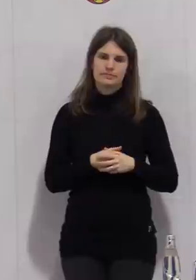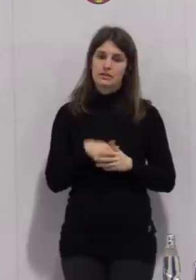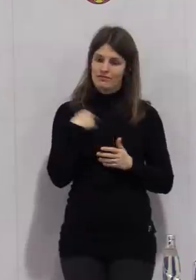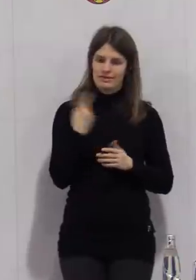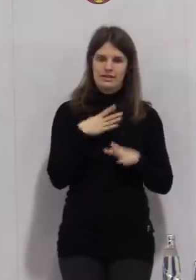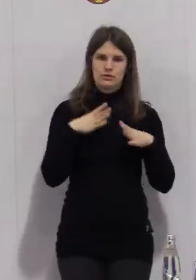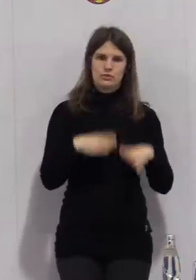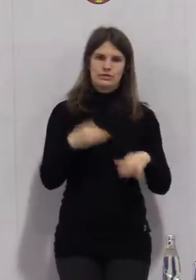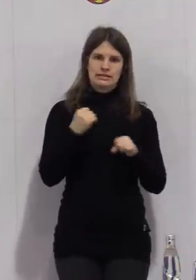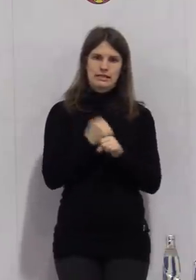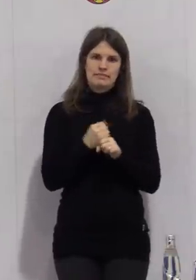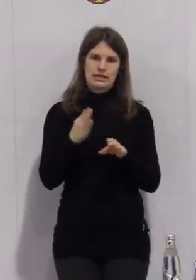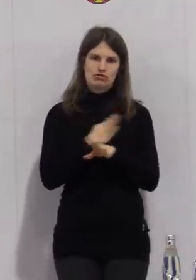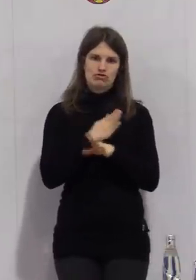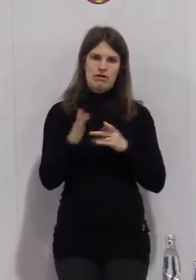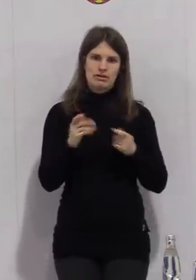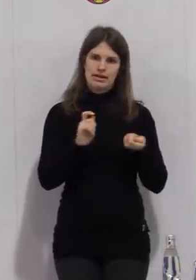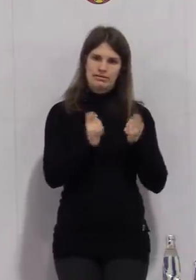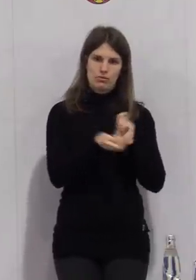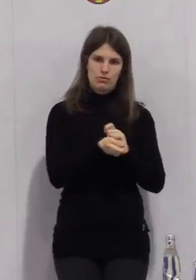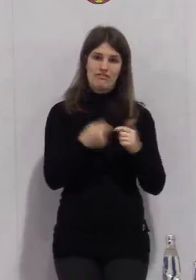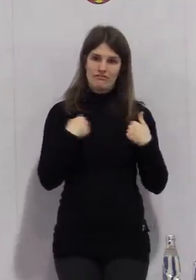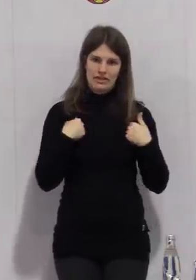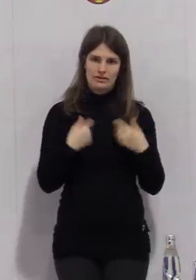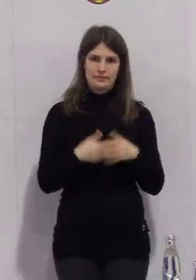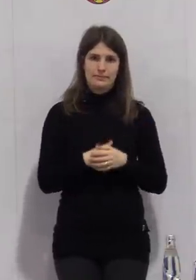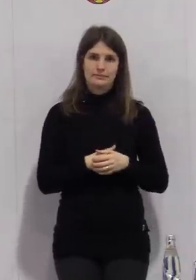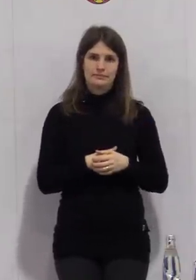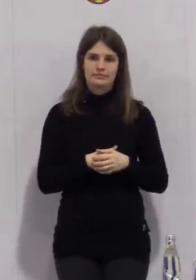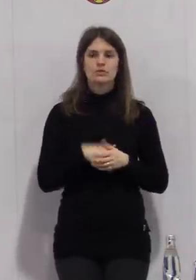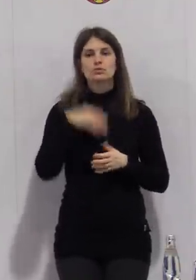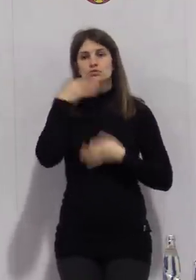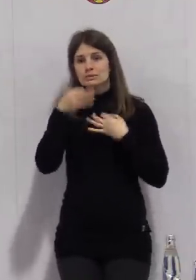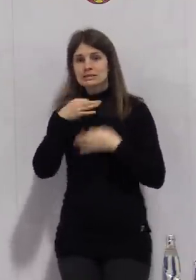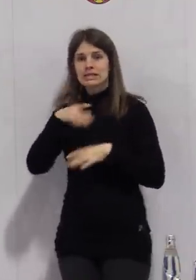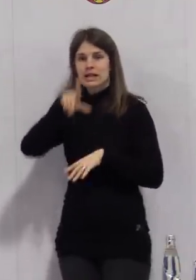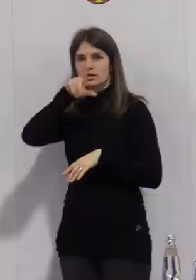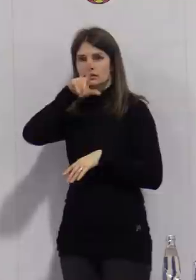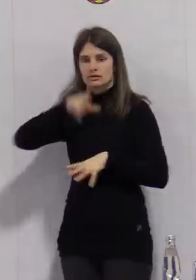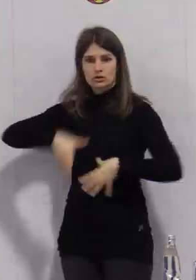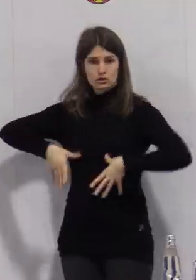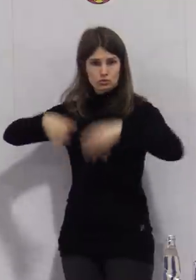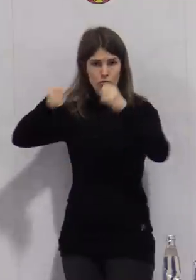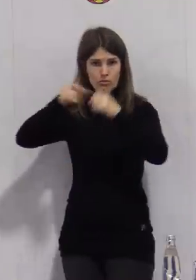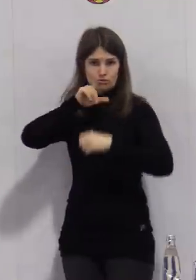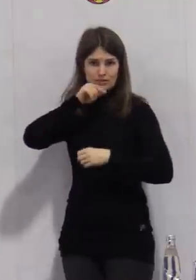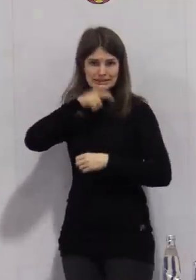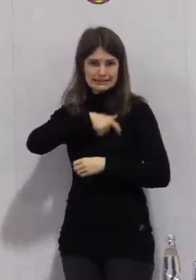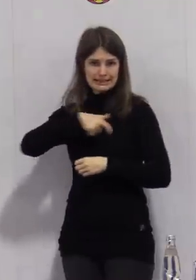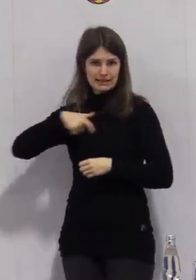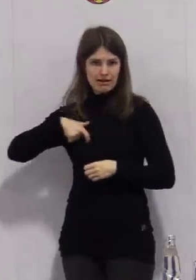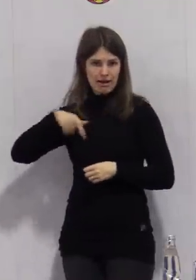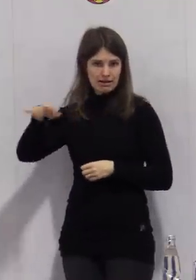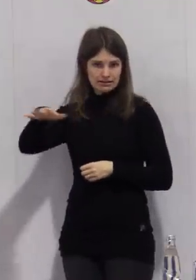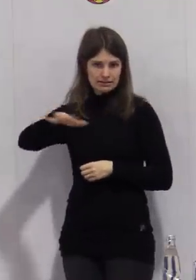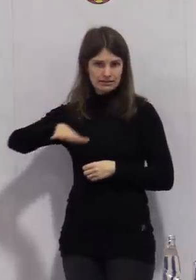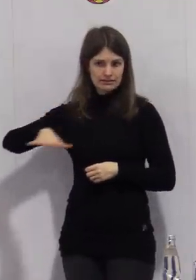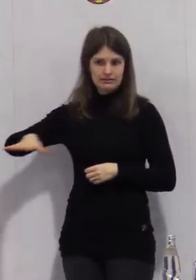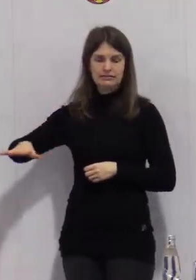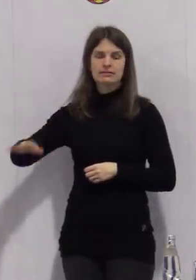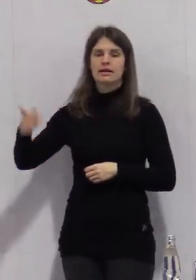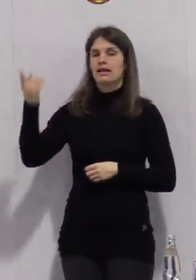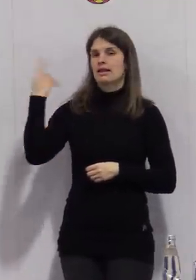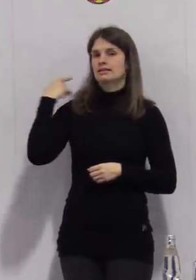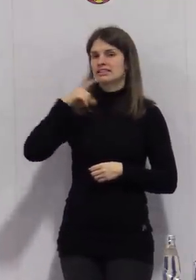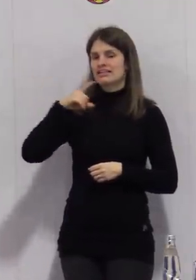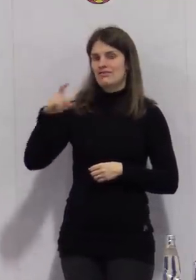Und im speziellen Fall zu der Kindergarten Domspatz ist es so, dass wir bei der Nachtestung am vorigen